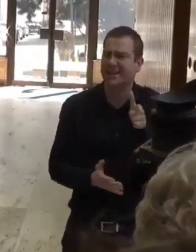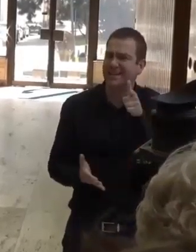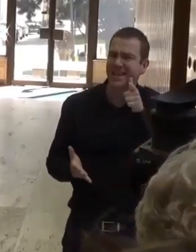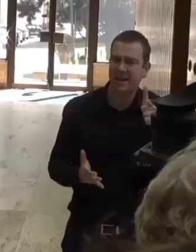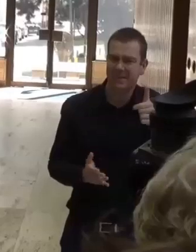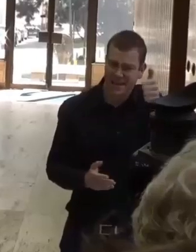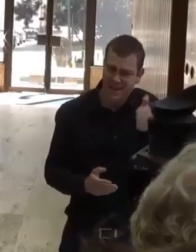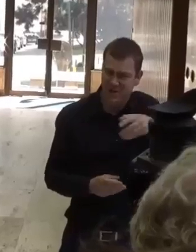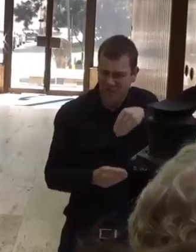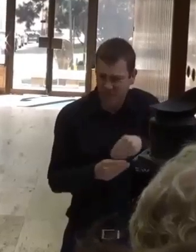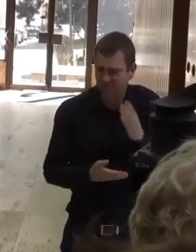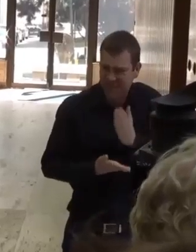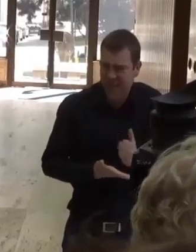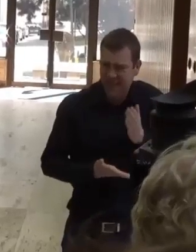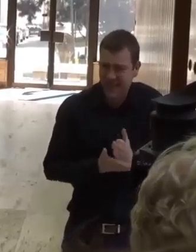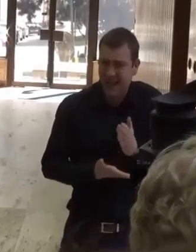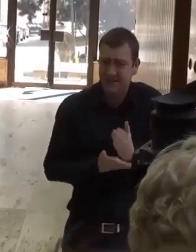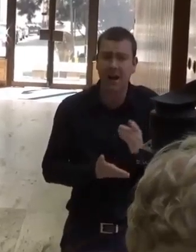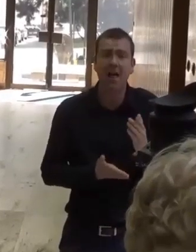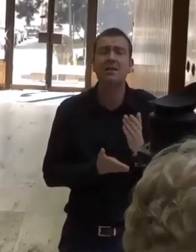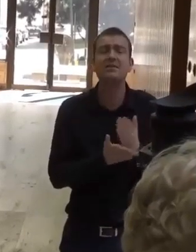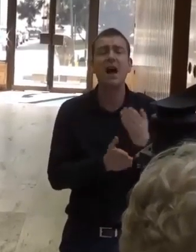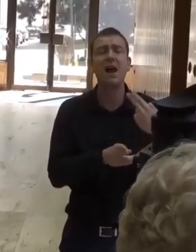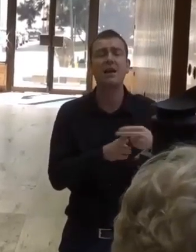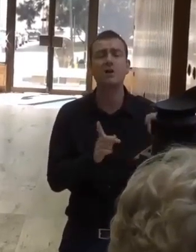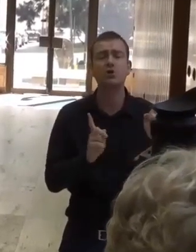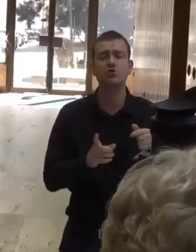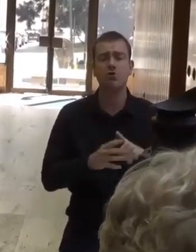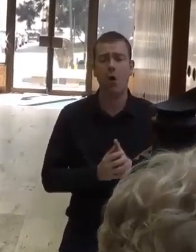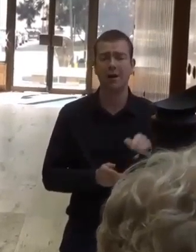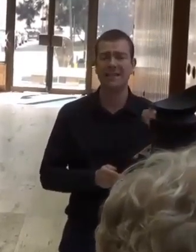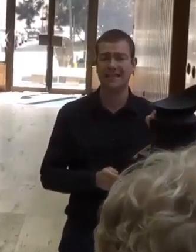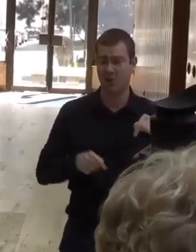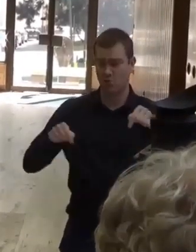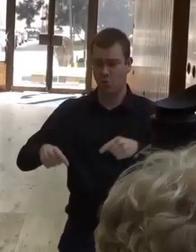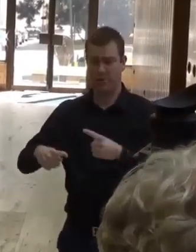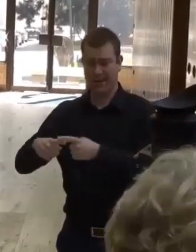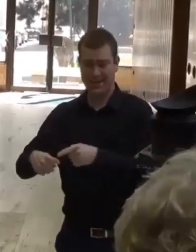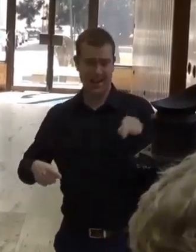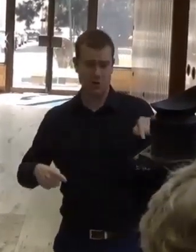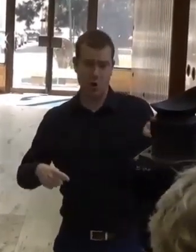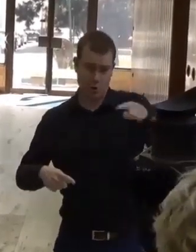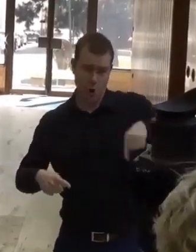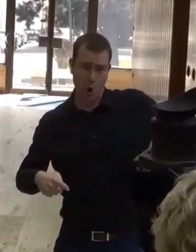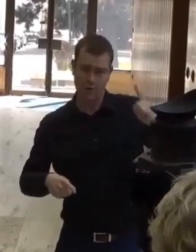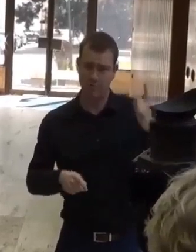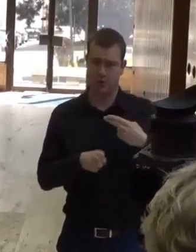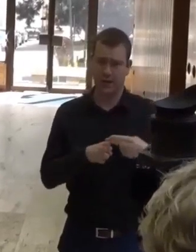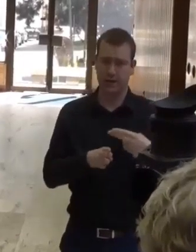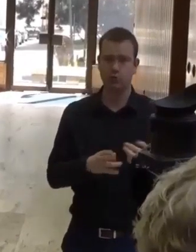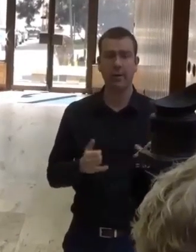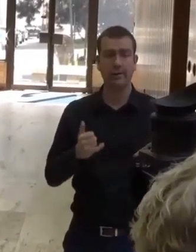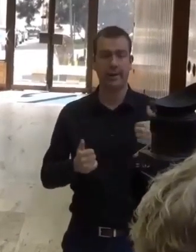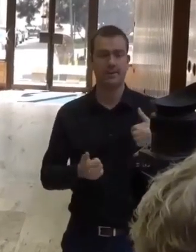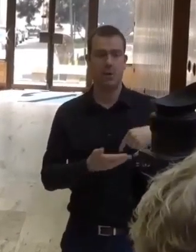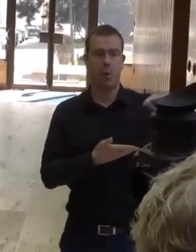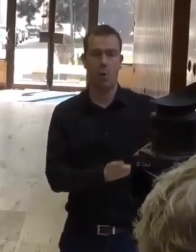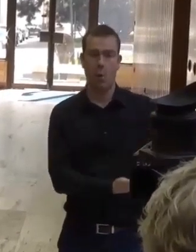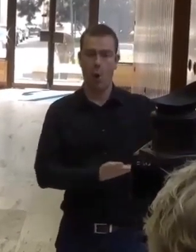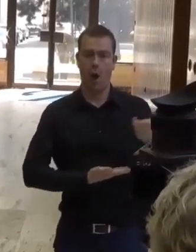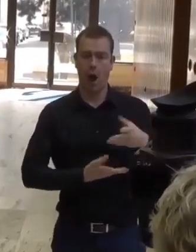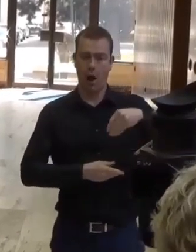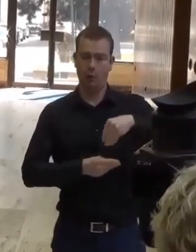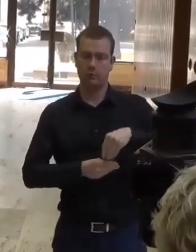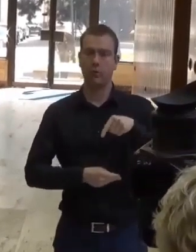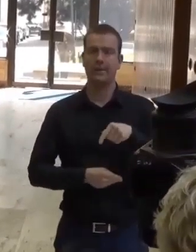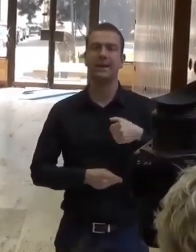následkov krízy spojených s koronavírusom. Dnes som prebrala úrad vicepremiérky pre